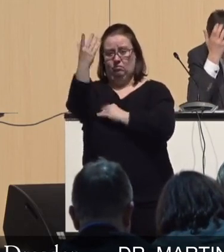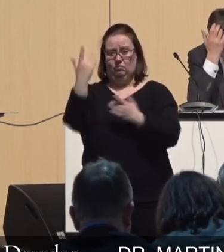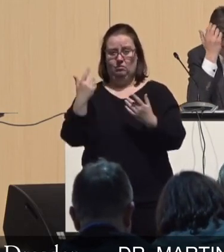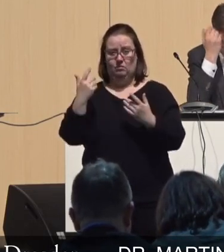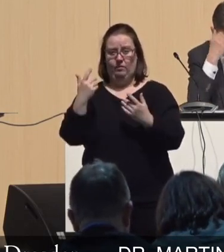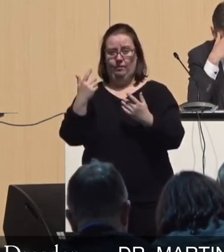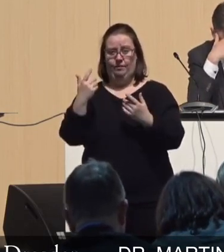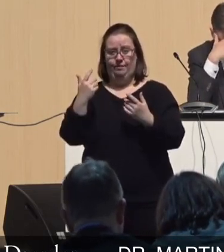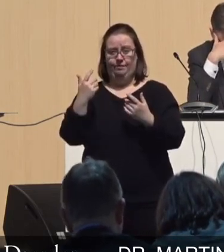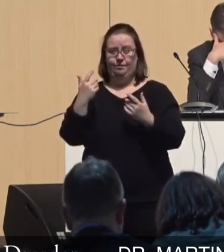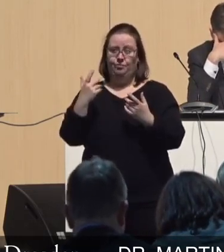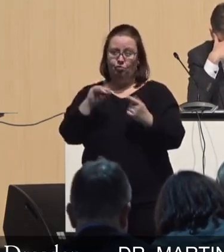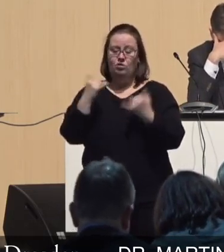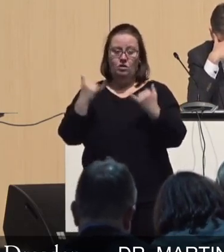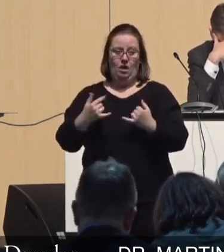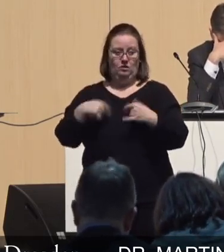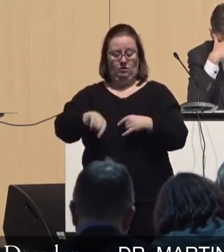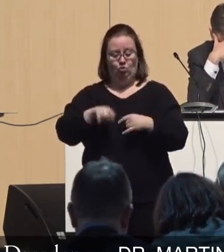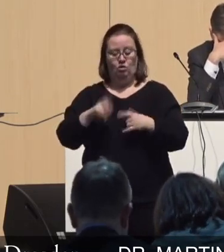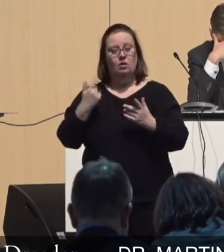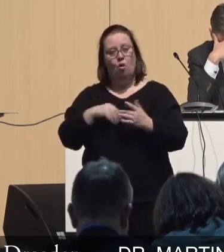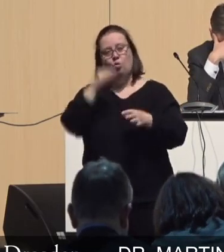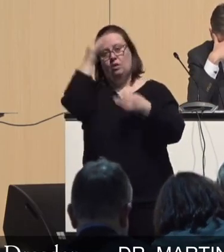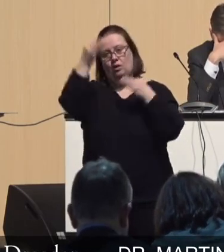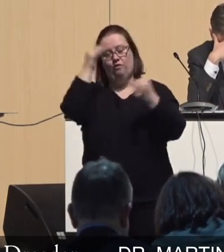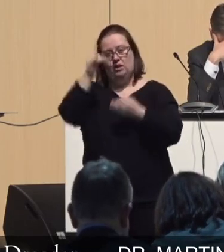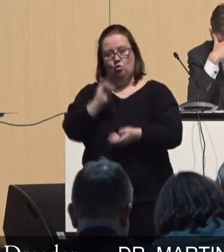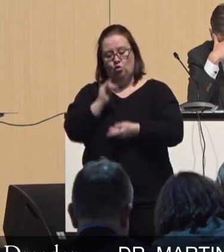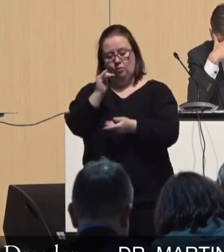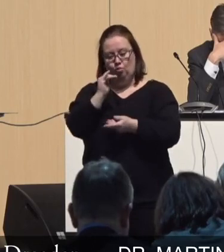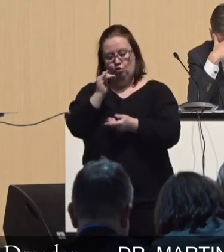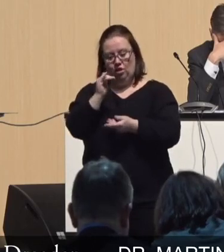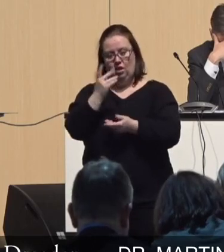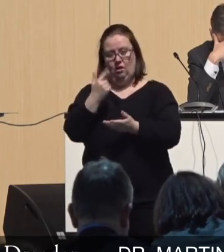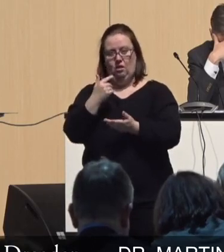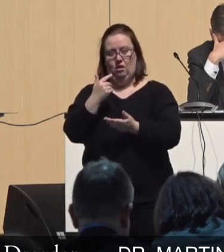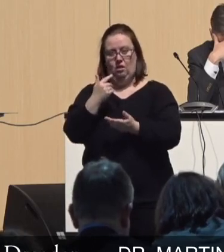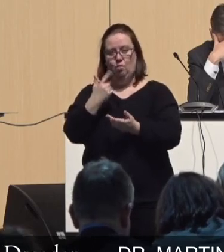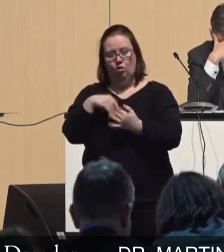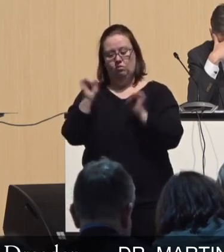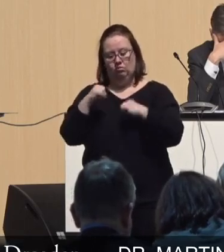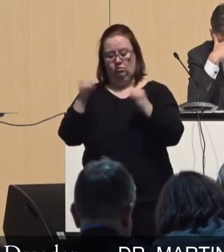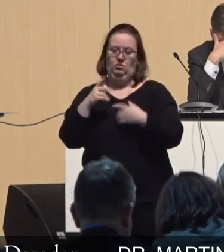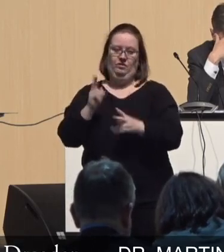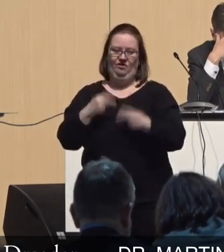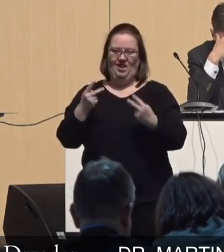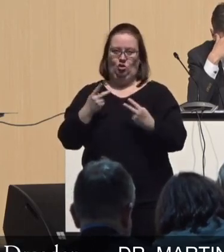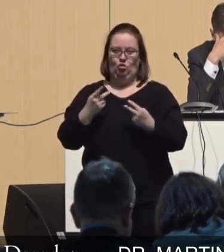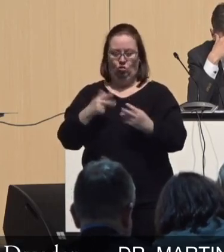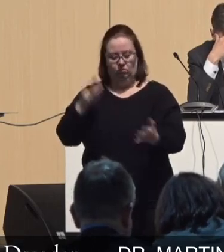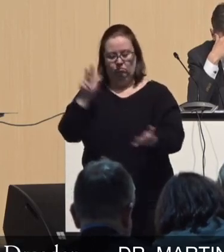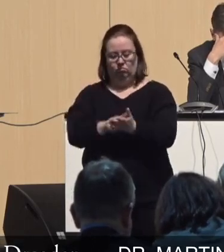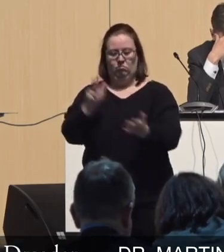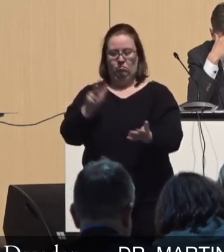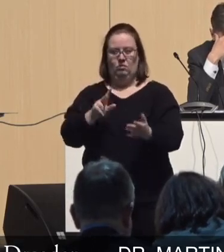dass wir jetzt sozusagen den Innovationsfonds, dass wir den verstetigen